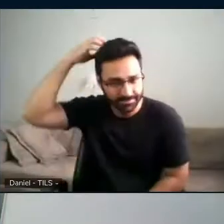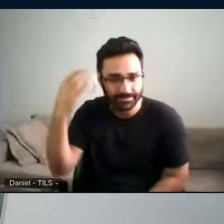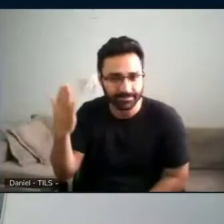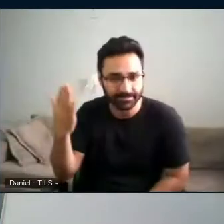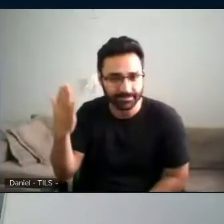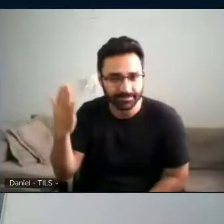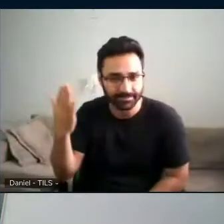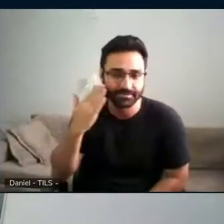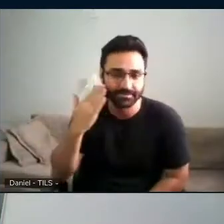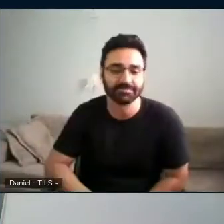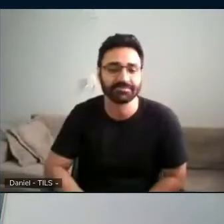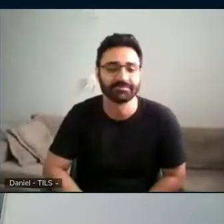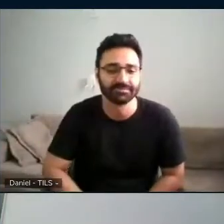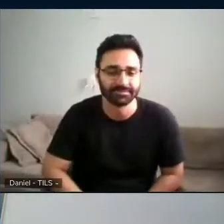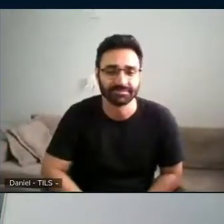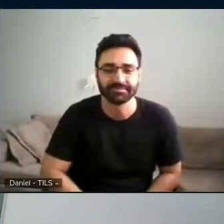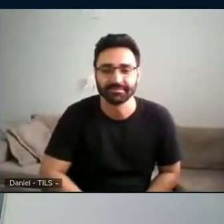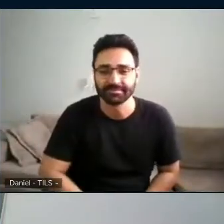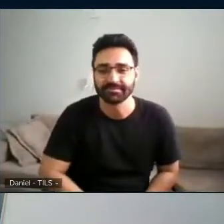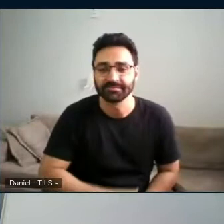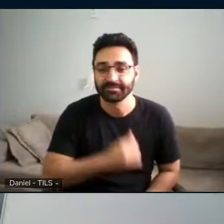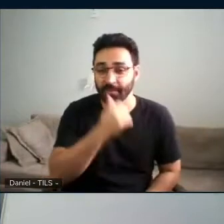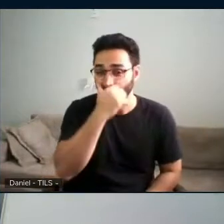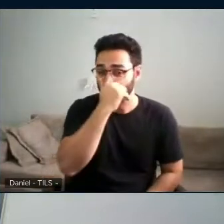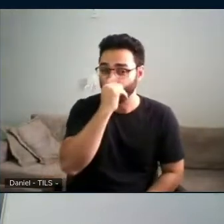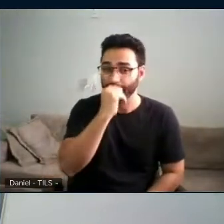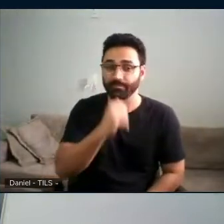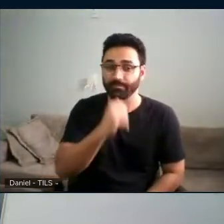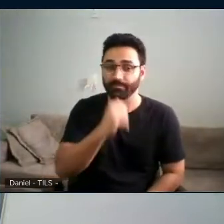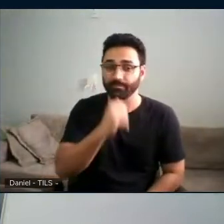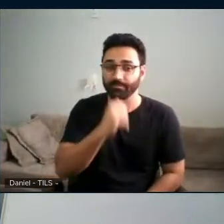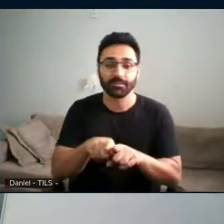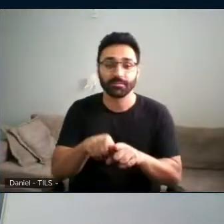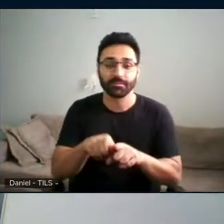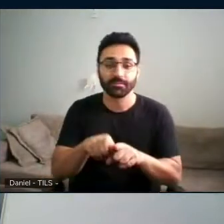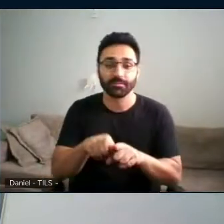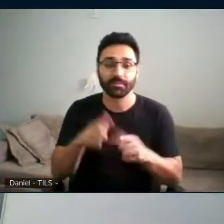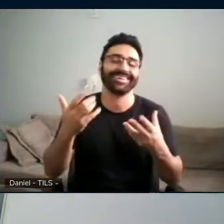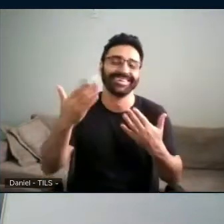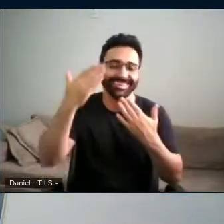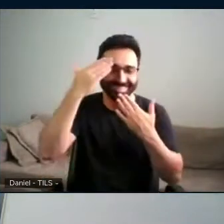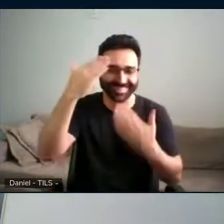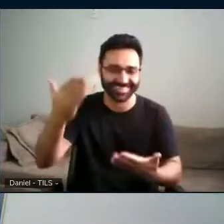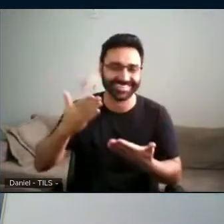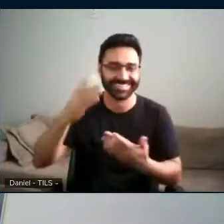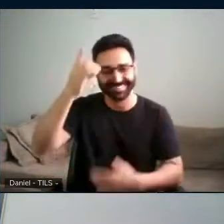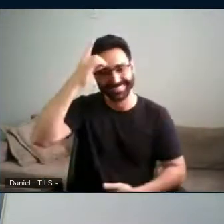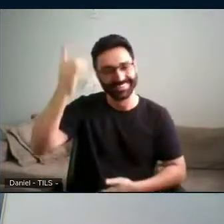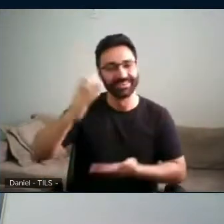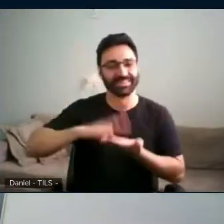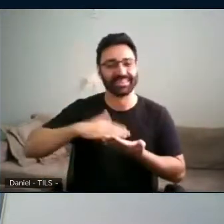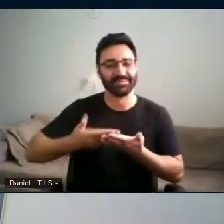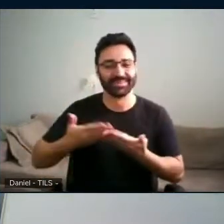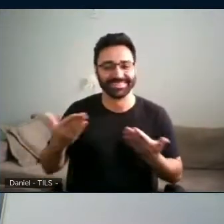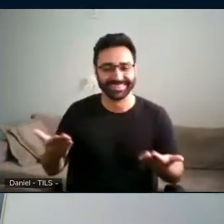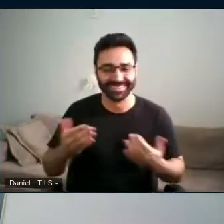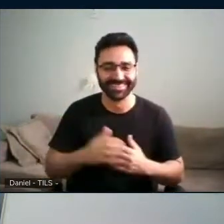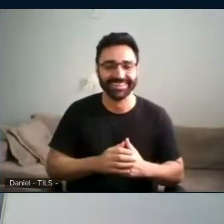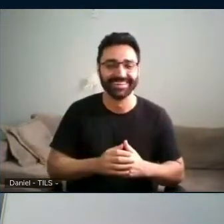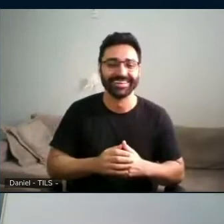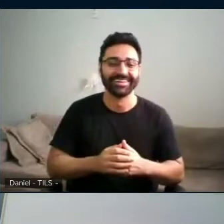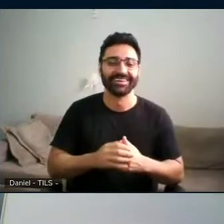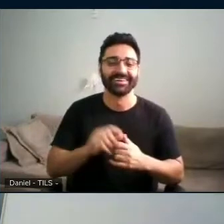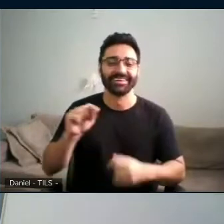Antes de comentar a palavra do Guto, eu queria comentar a tradução do Daniel, que eu achei maravilhosa. Quando ele, o Guto fez,